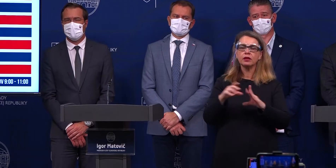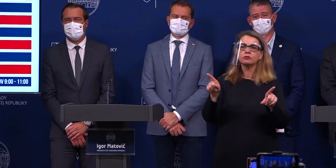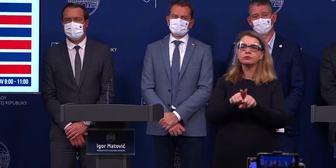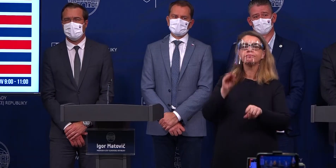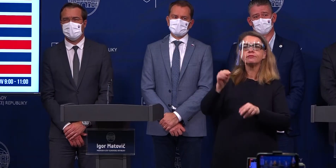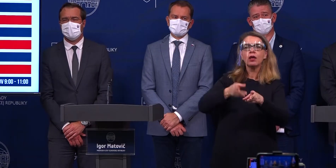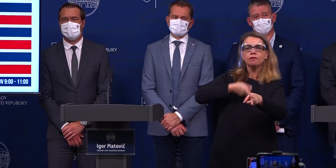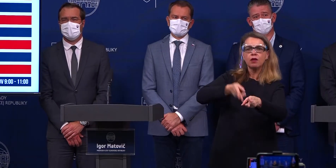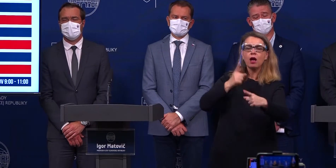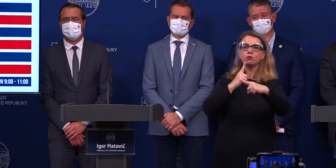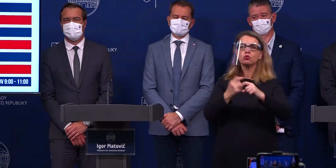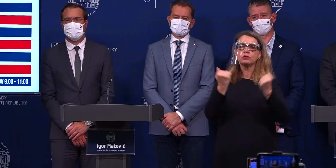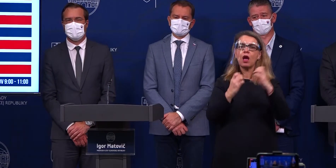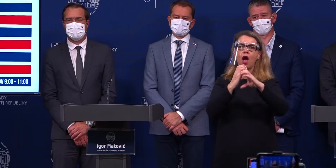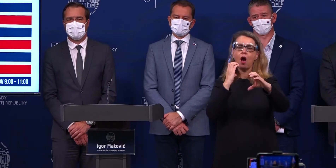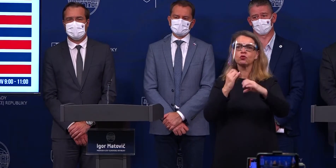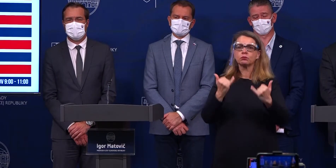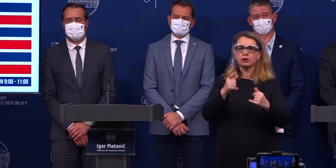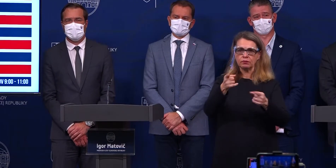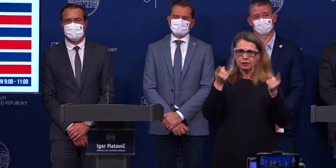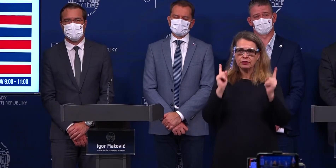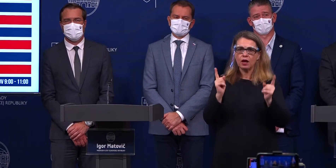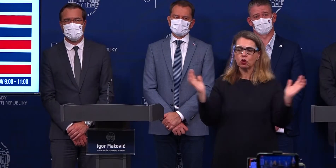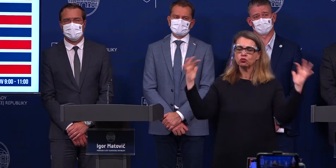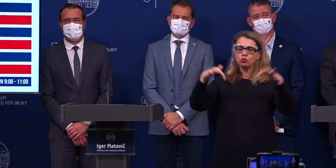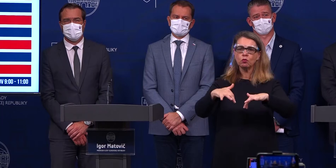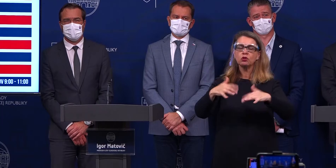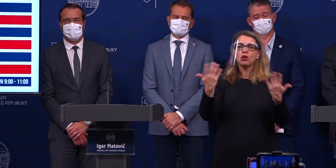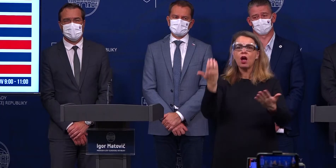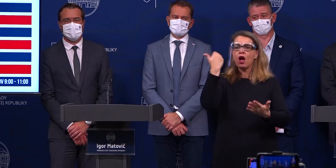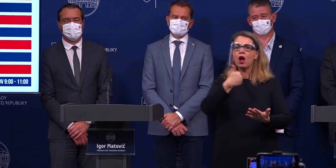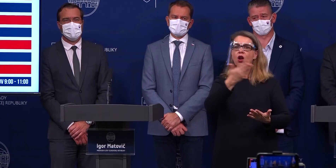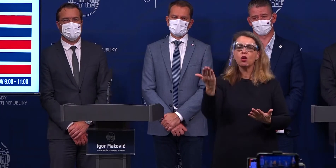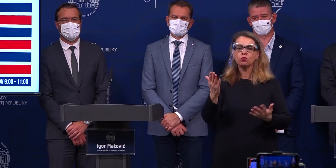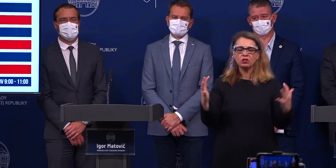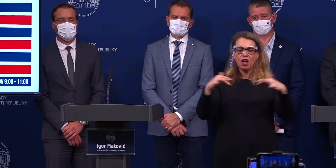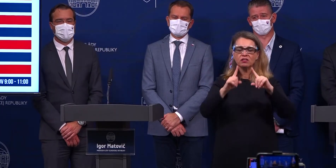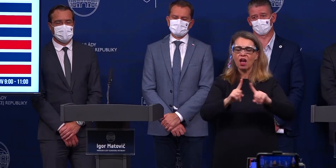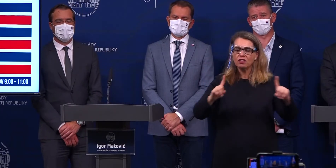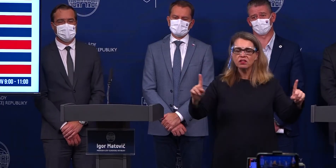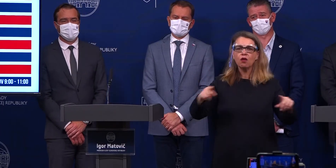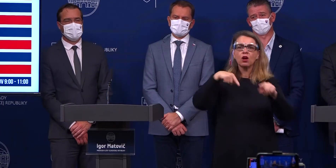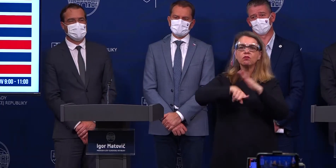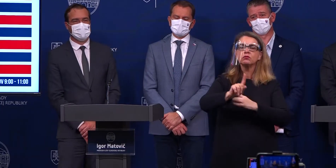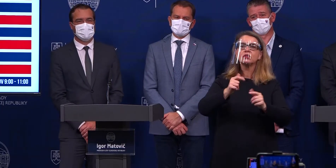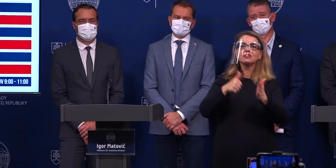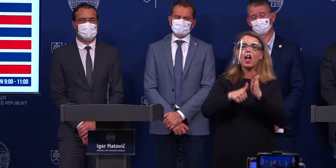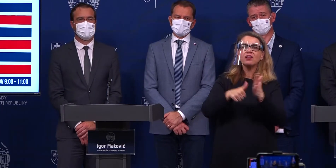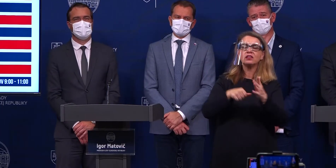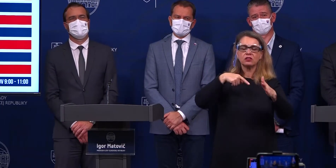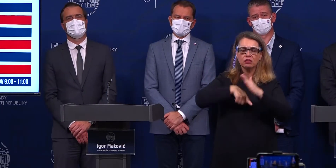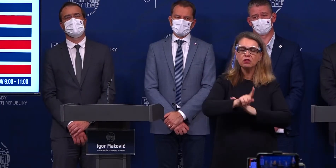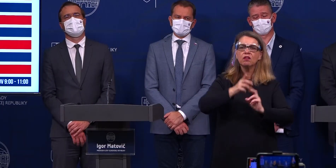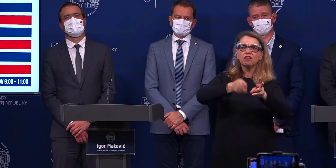vlakovej a autobusovej doprave. teda zakazujete zhromažďovanie, lenže ľudia sa na tých zastavkách zhromažďujú aj na staniciach, aj vo vlakoch,